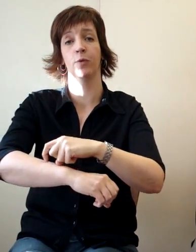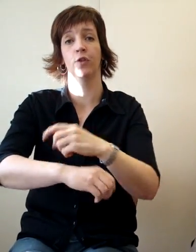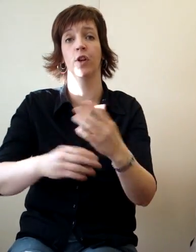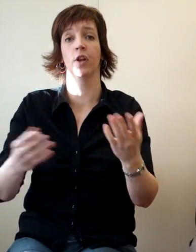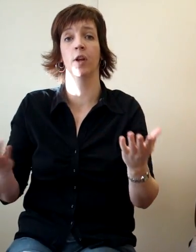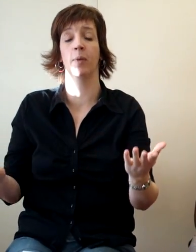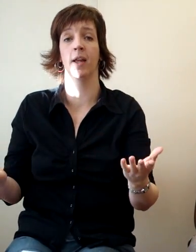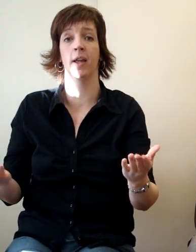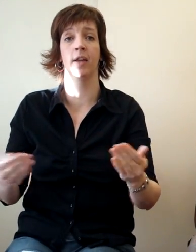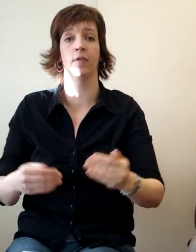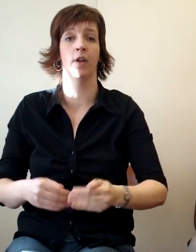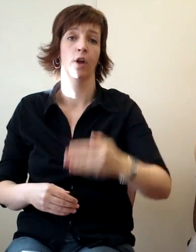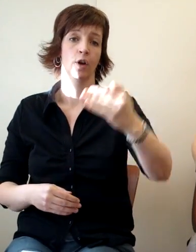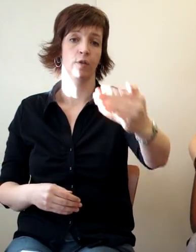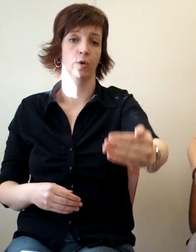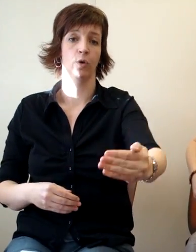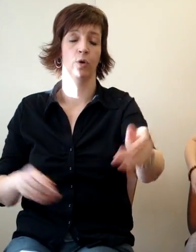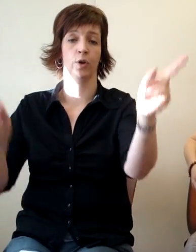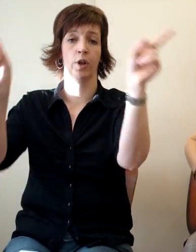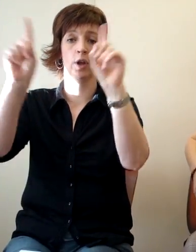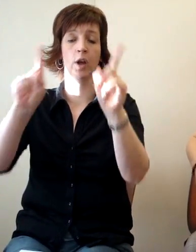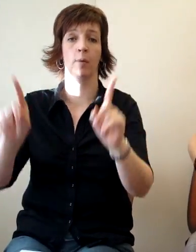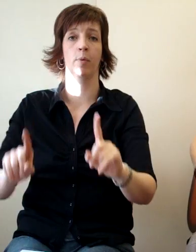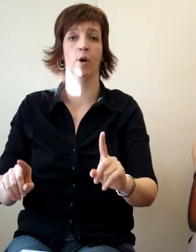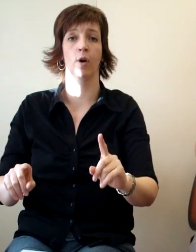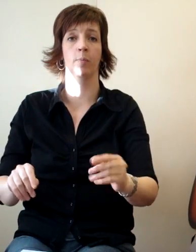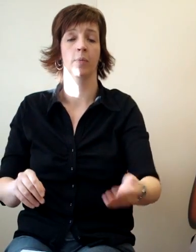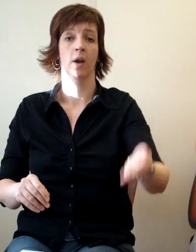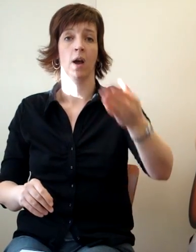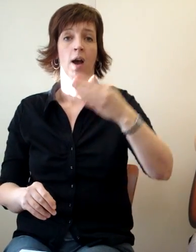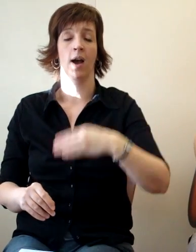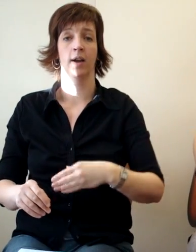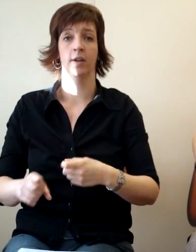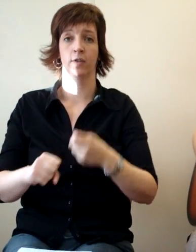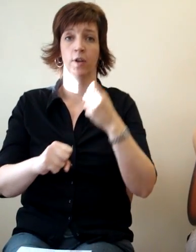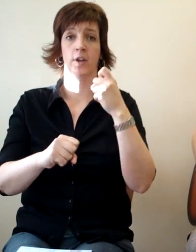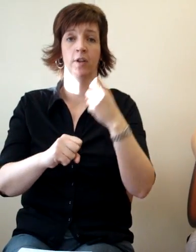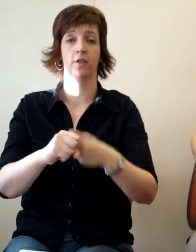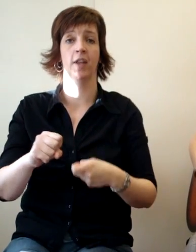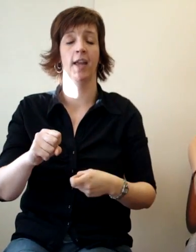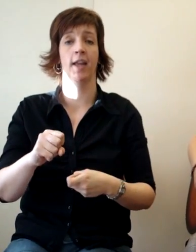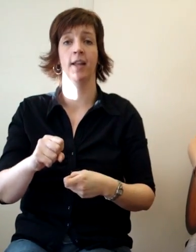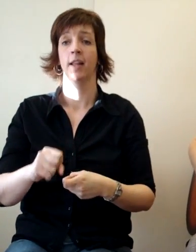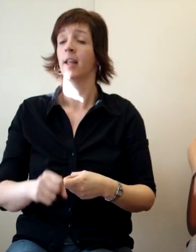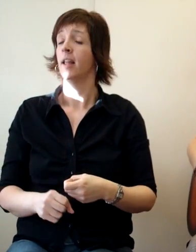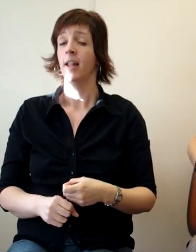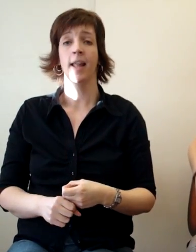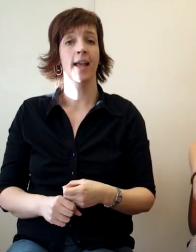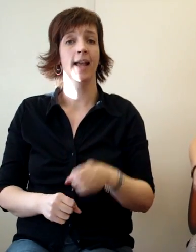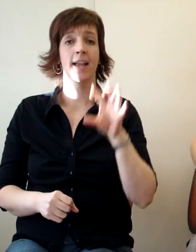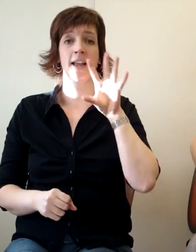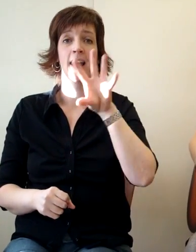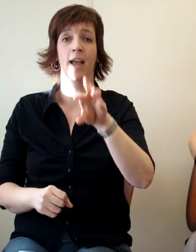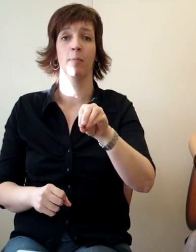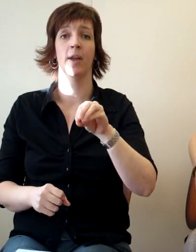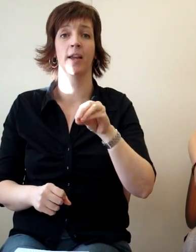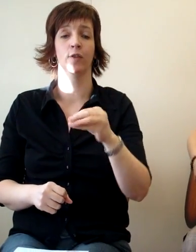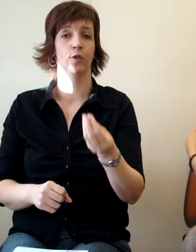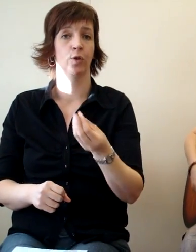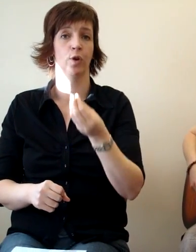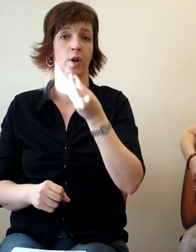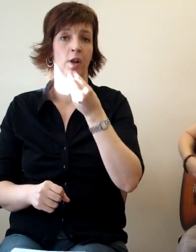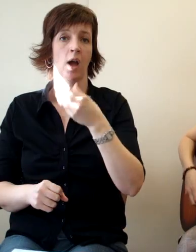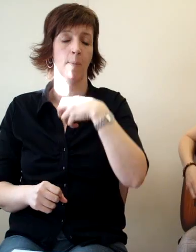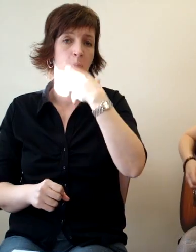rupsje geleven? Voor de boom, achter de steen Nee, hij